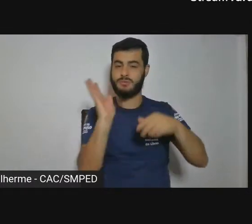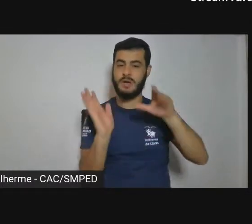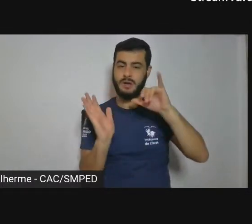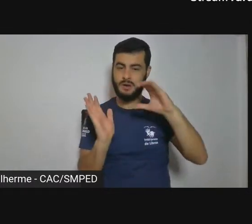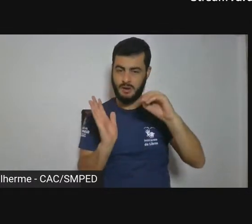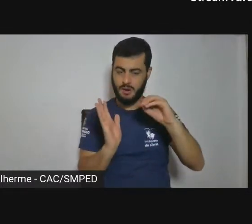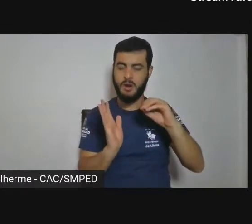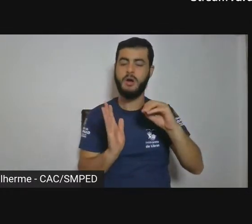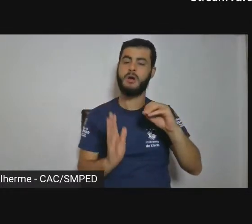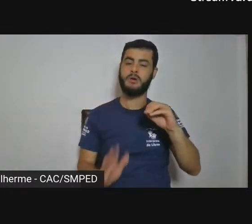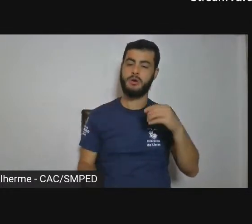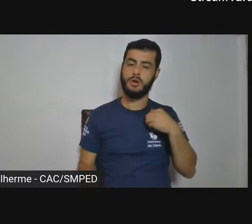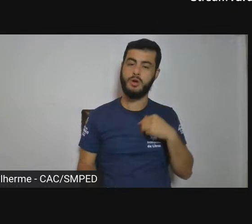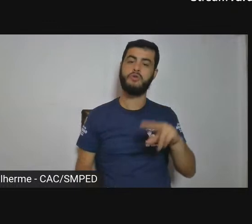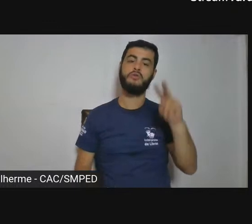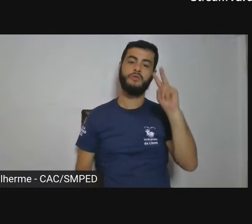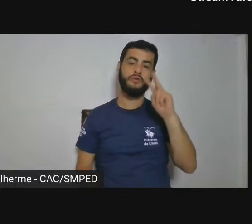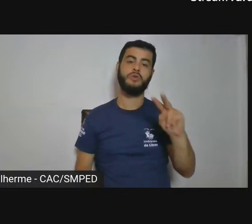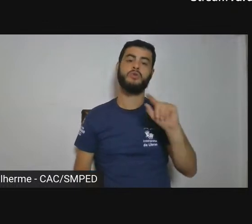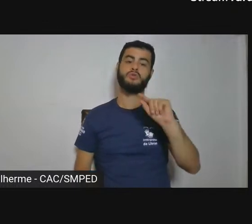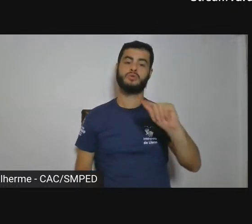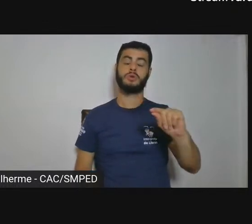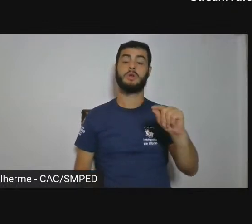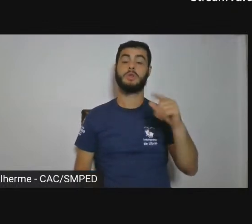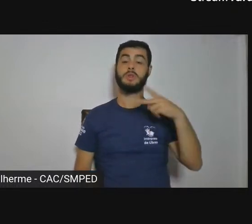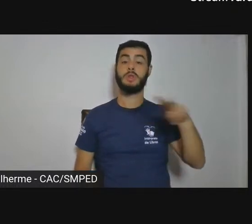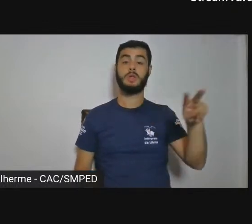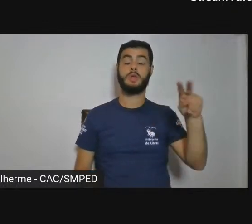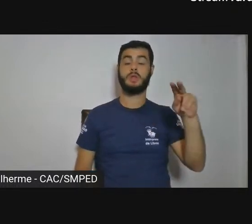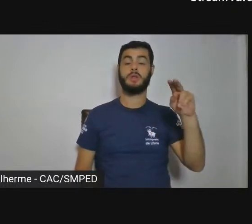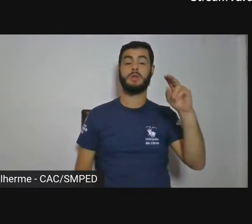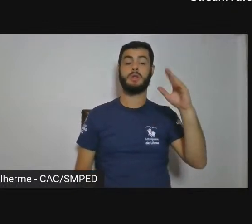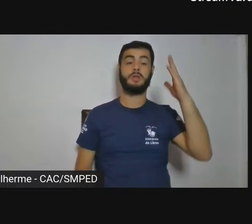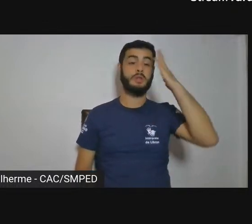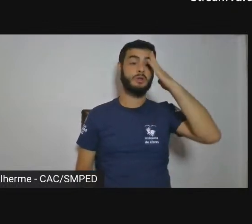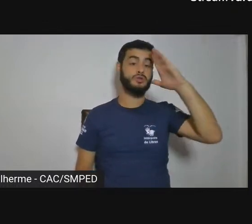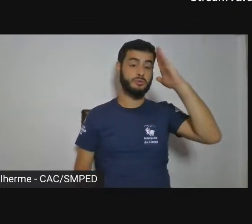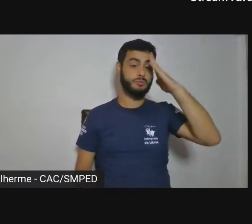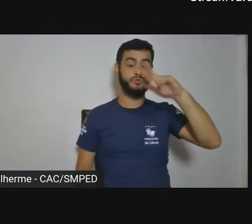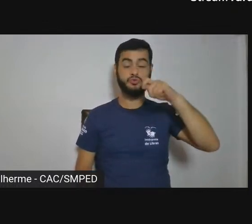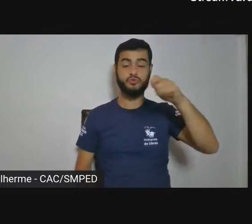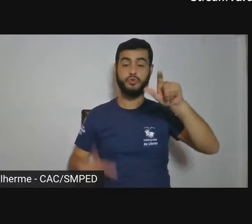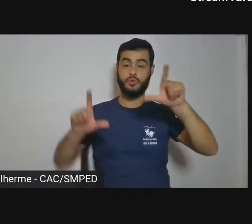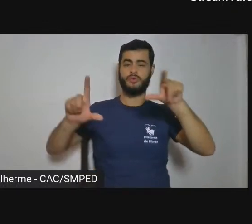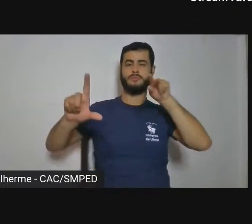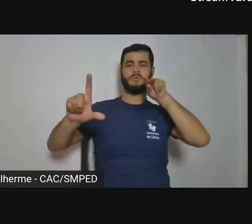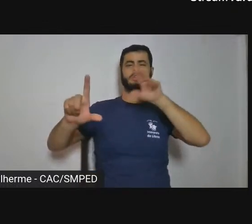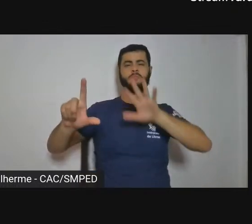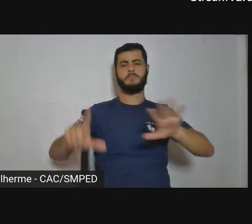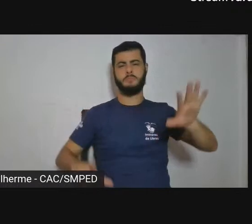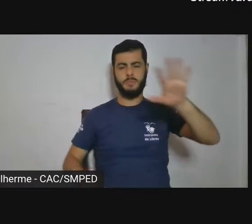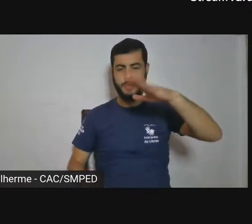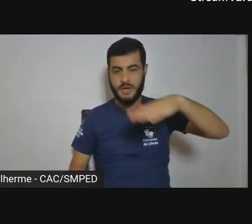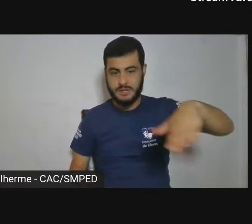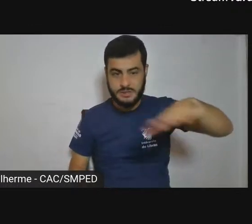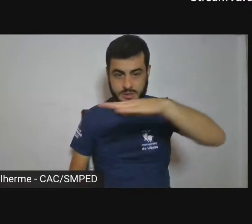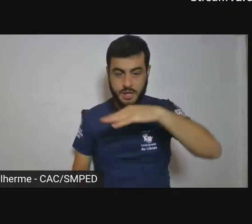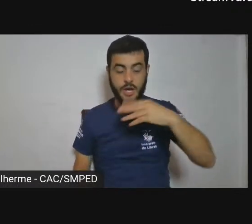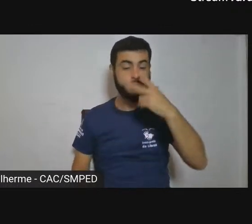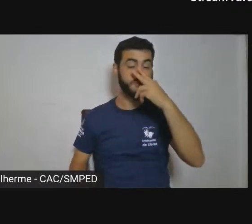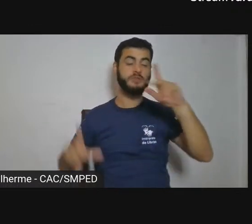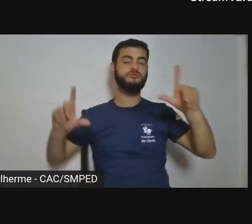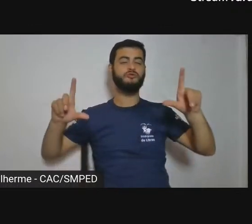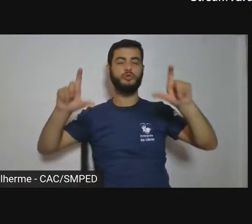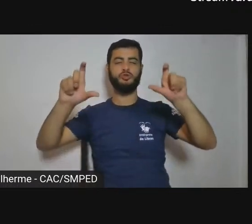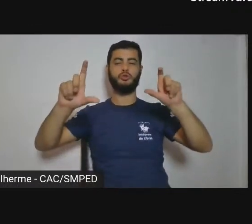da paisagem, que eu acho que um termo pode ser válido, na medida em que é uma fotografia que tem um certo pensamento